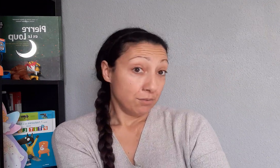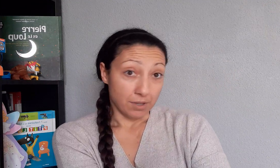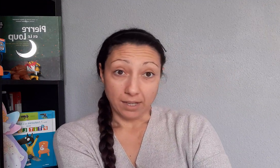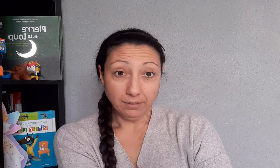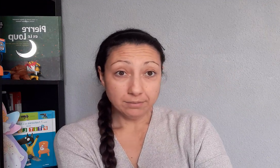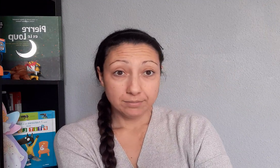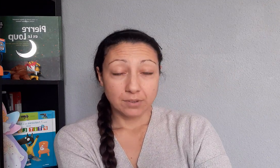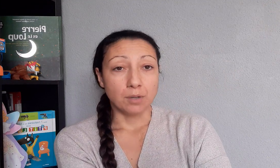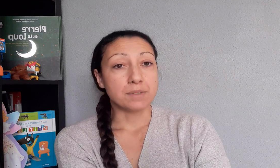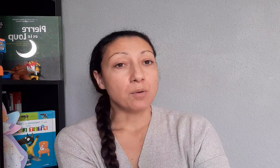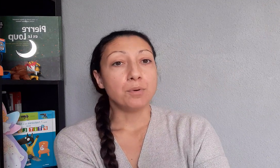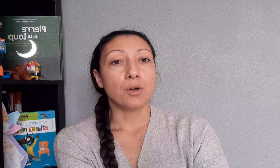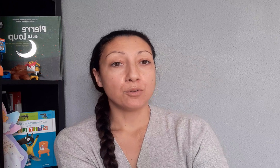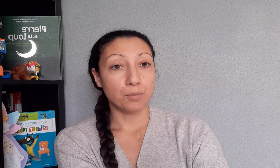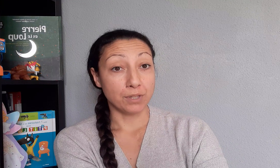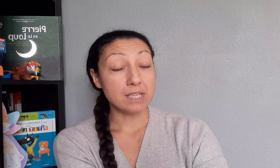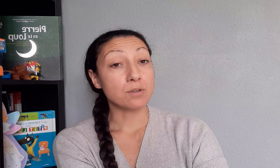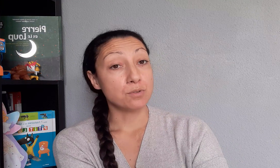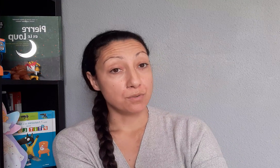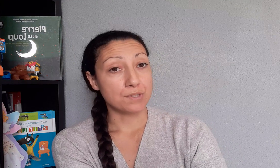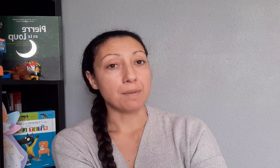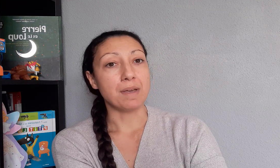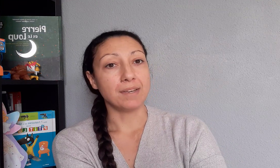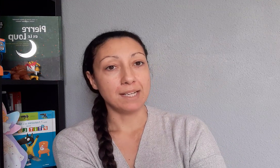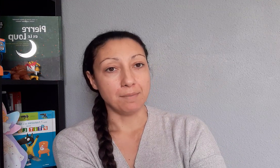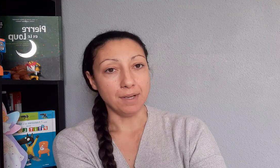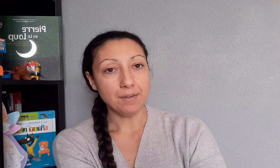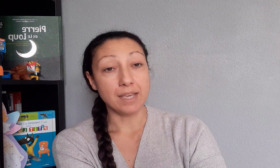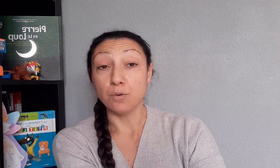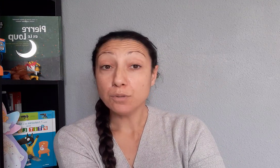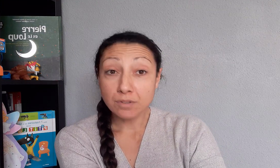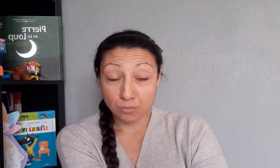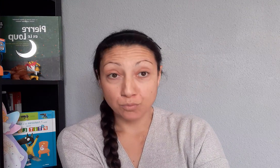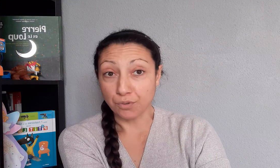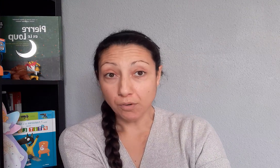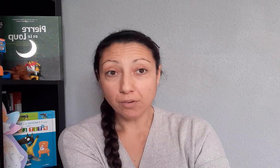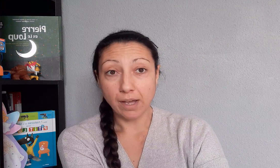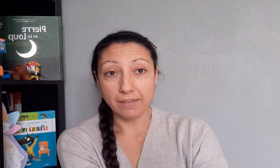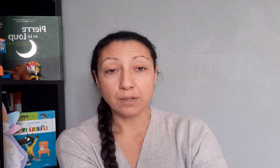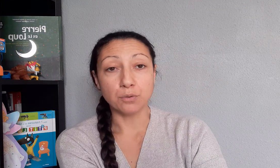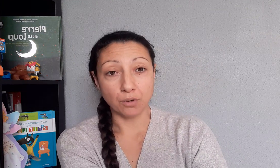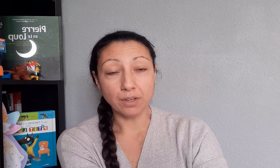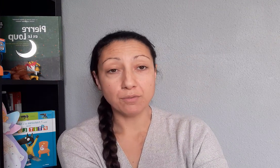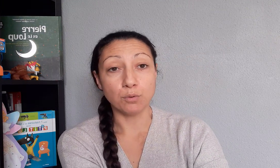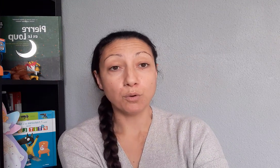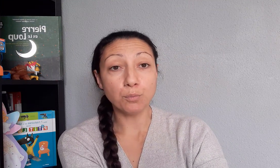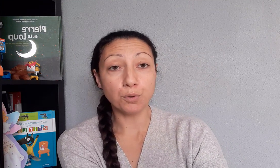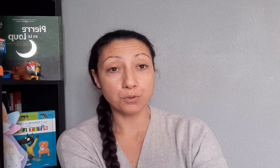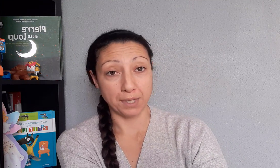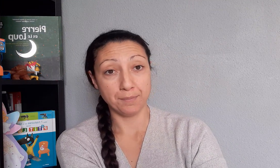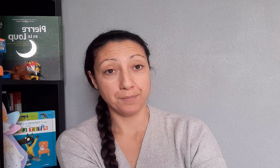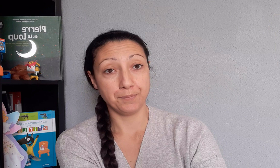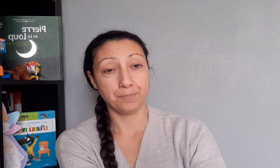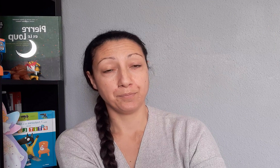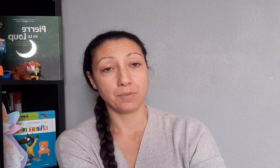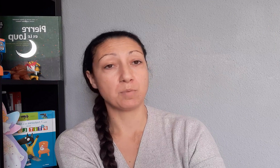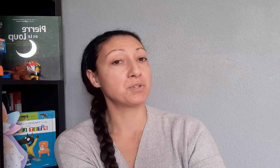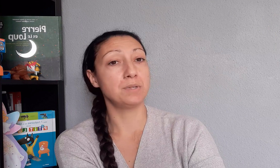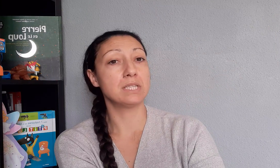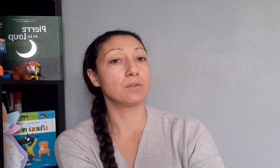Voilà, comme ça on peut leur demander est-ce que tu veux ça ? Mais avec les mains, et eux souvent, avec le temps, ils vont reproduire. Moi j'ai eu des